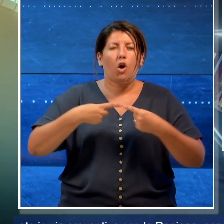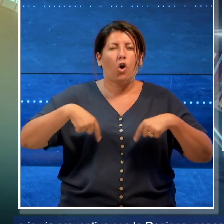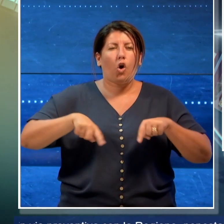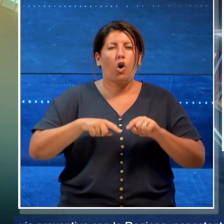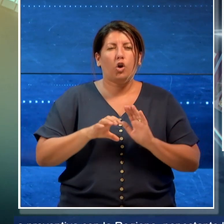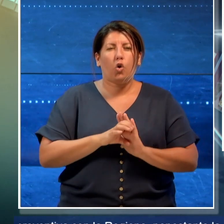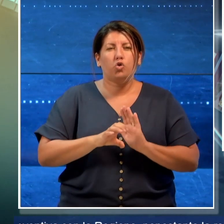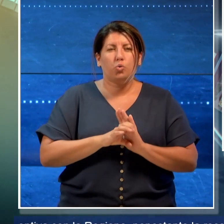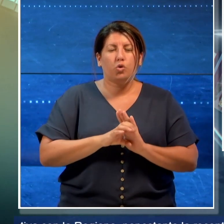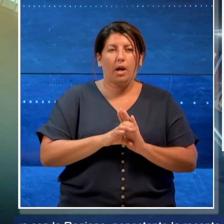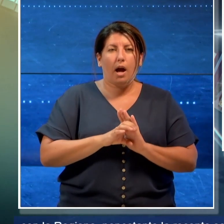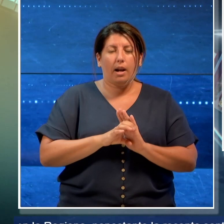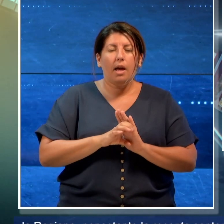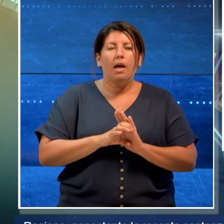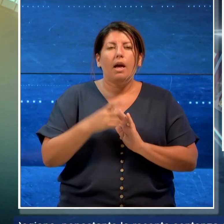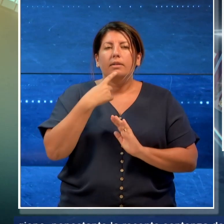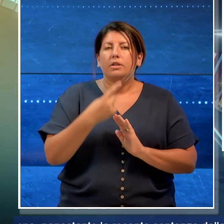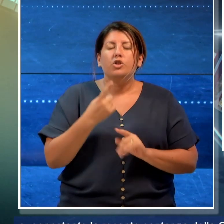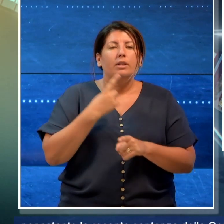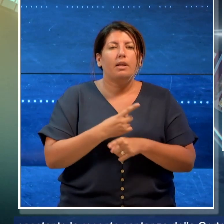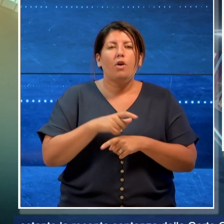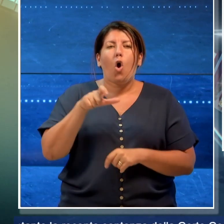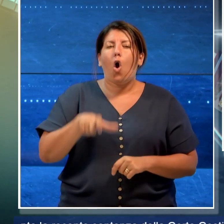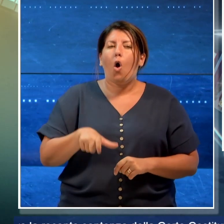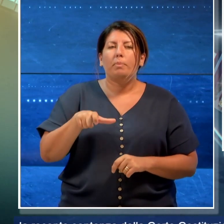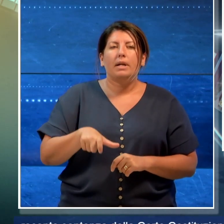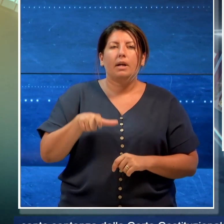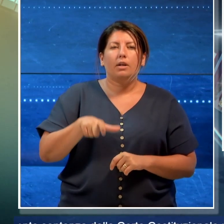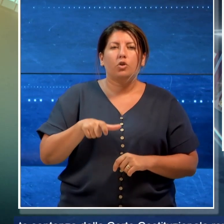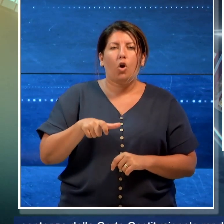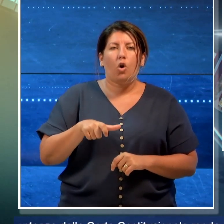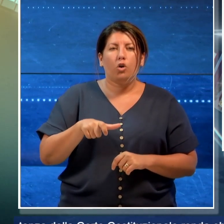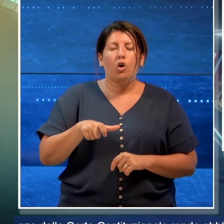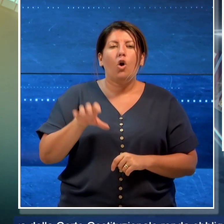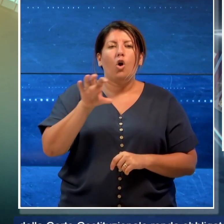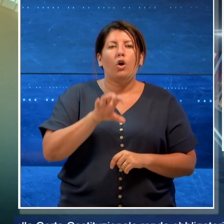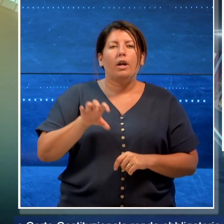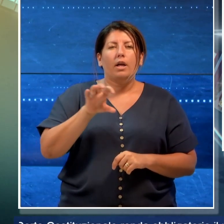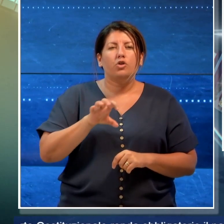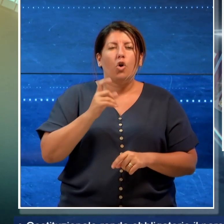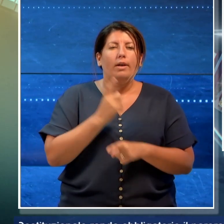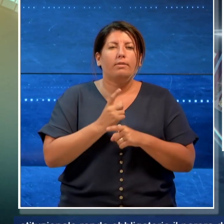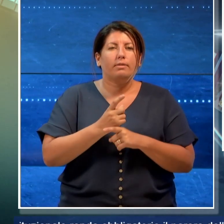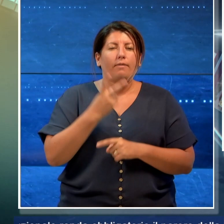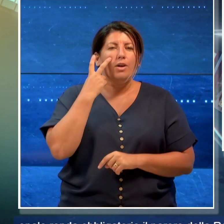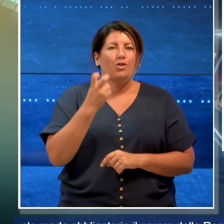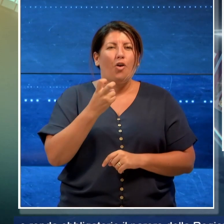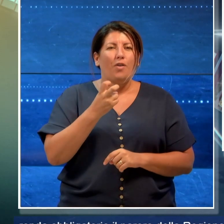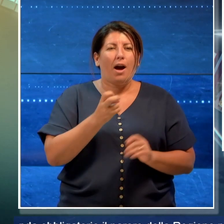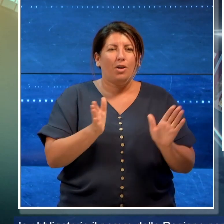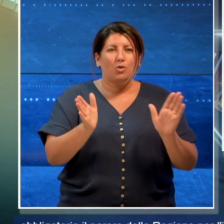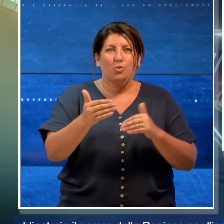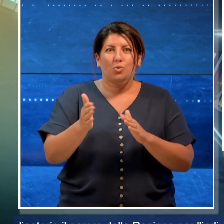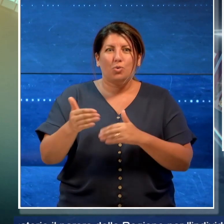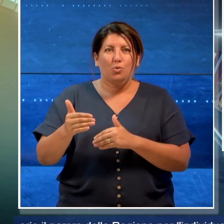Costituzionale renda obbligatorio il parere della Regione per l'individuazione delle opere infrastrutturali e